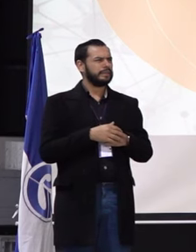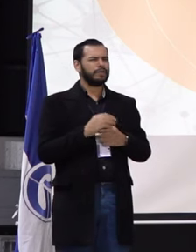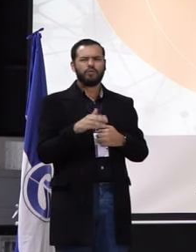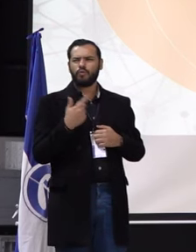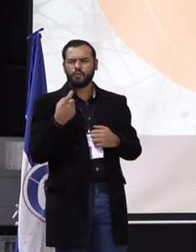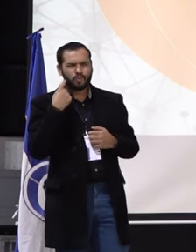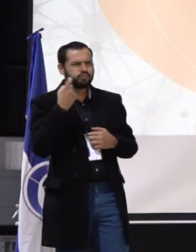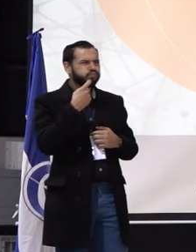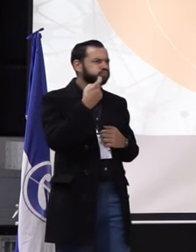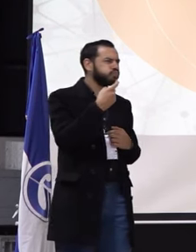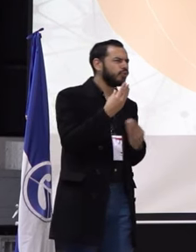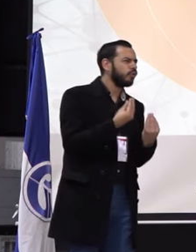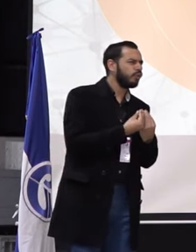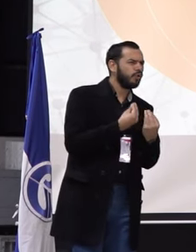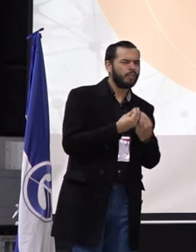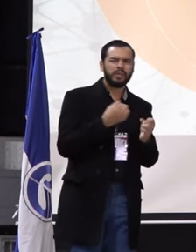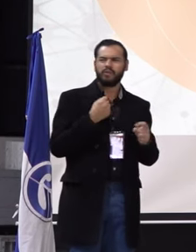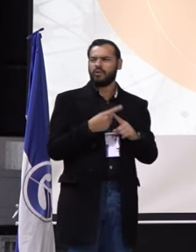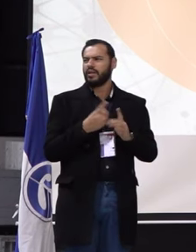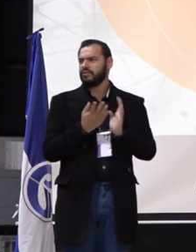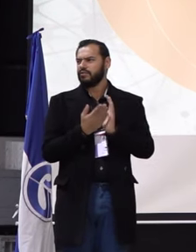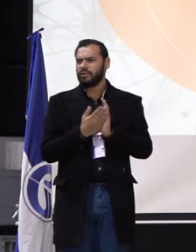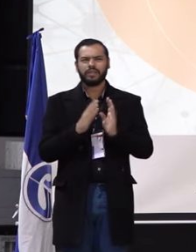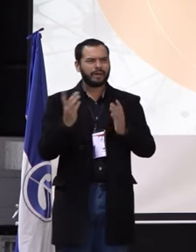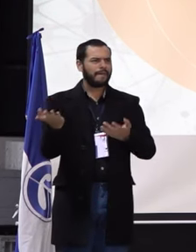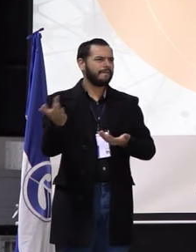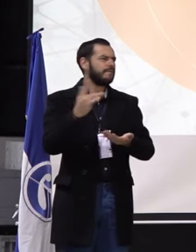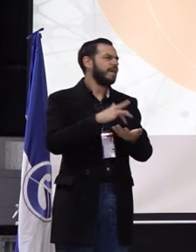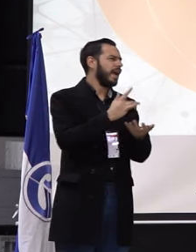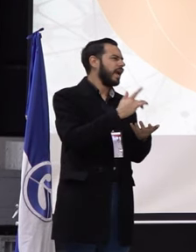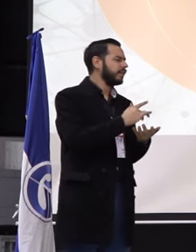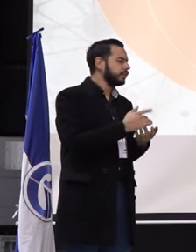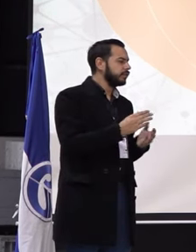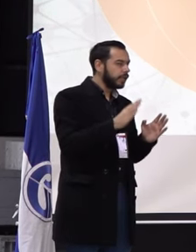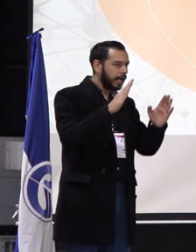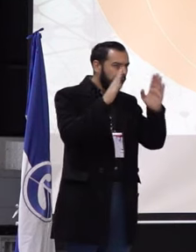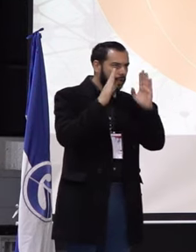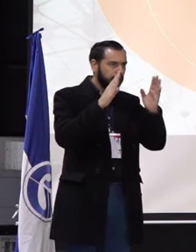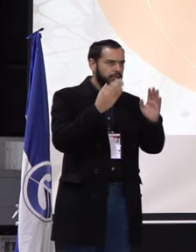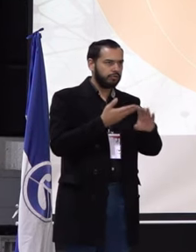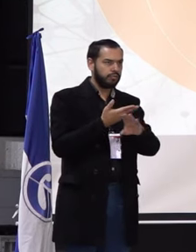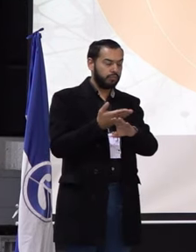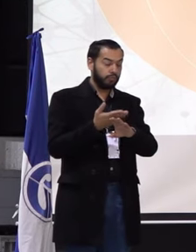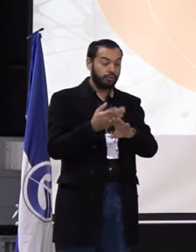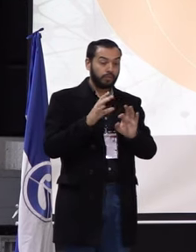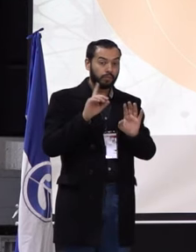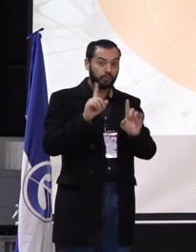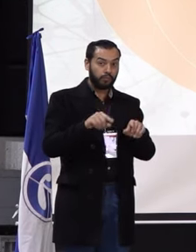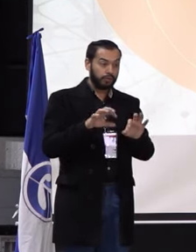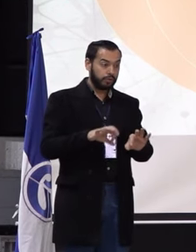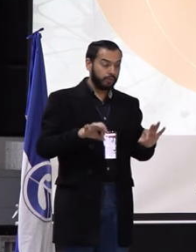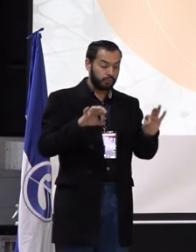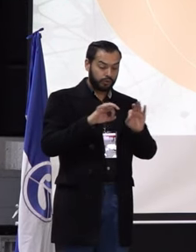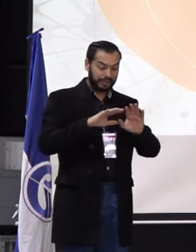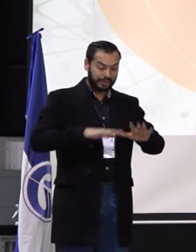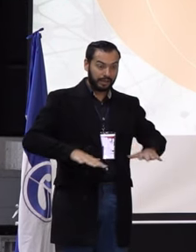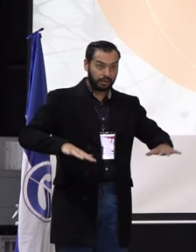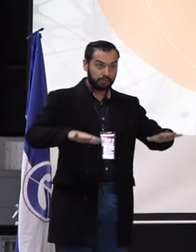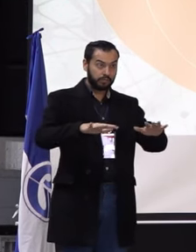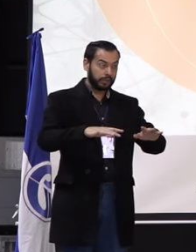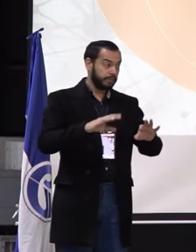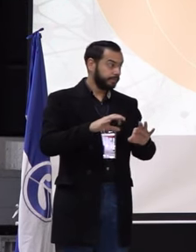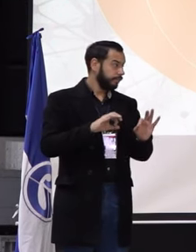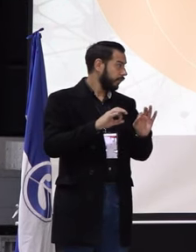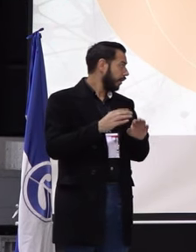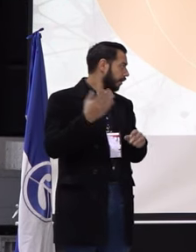buscamos que nuestros compañeros vengan a escuchar las propuestas, ¿sí? Y por eso este espacio es bien importante. Claro,